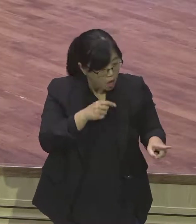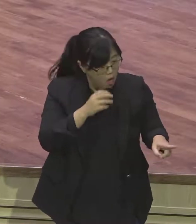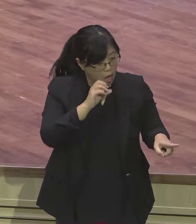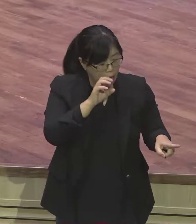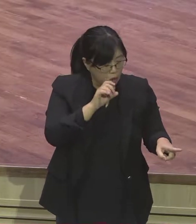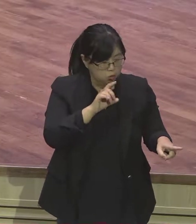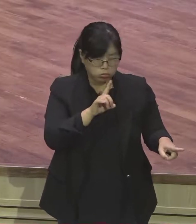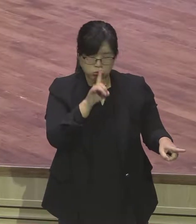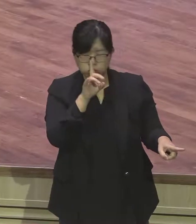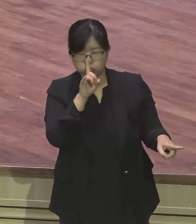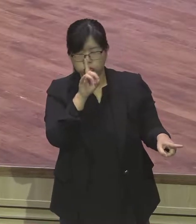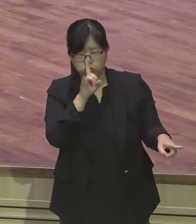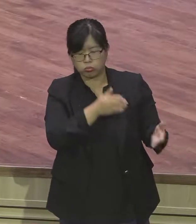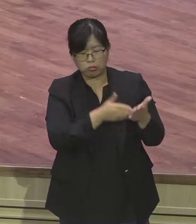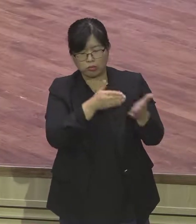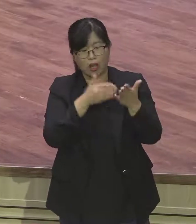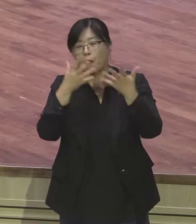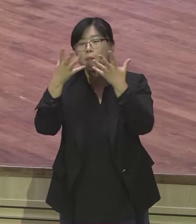그러면서 모태신앙에 그럽니다.